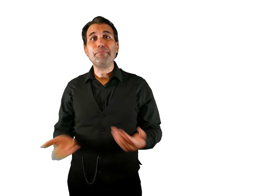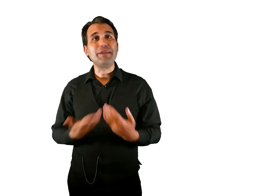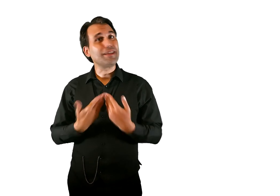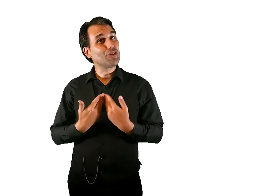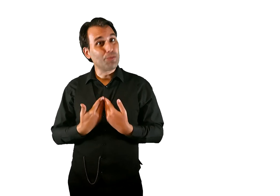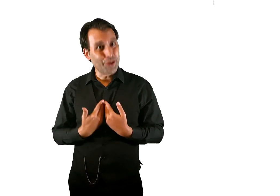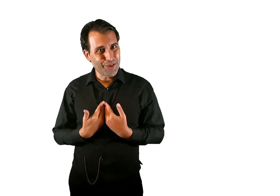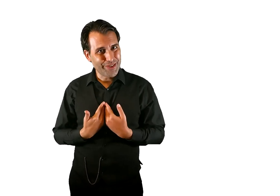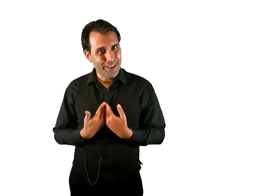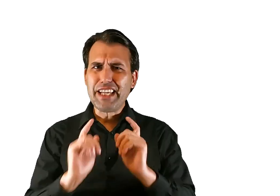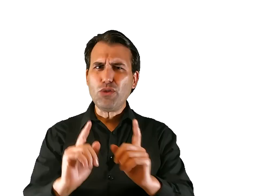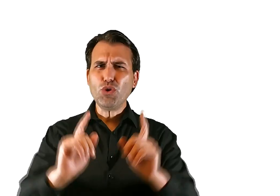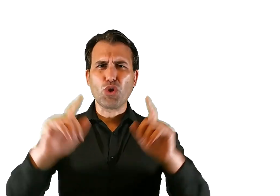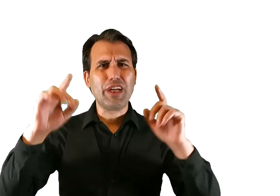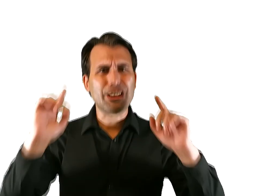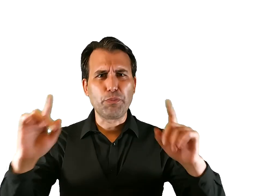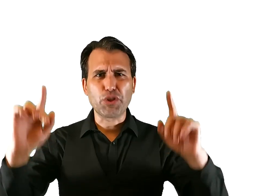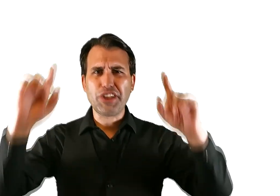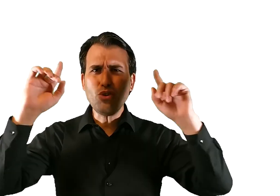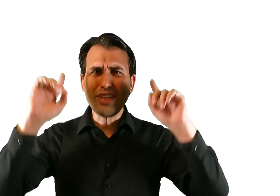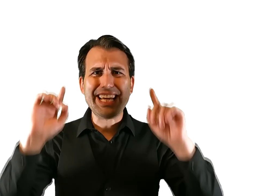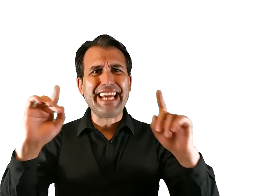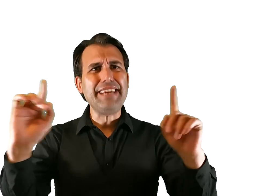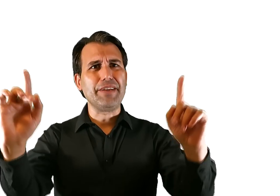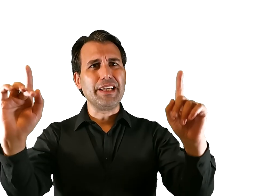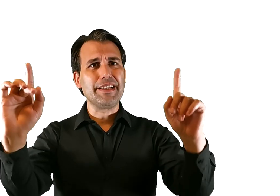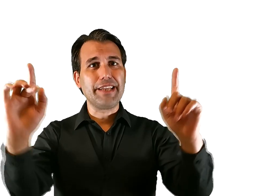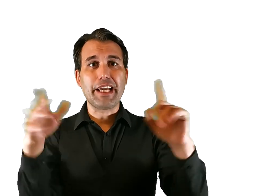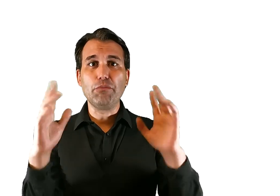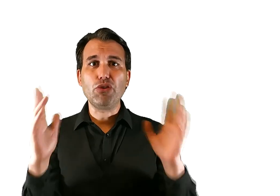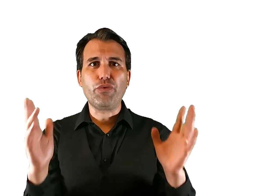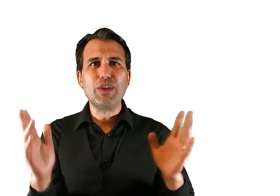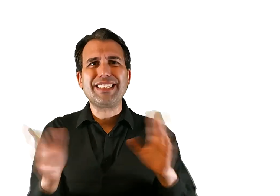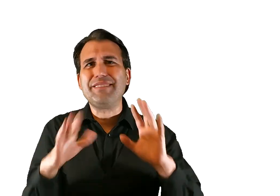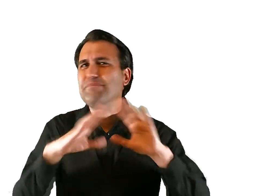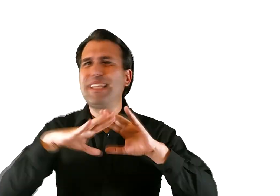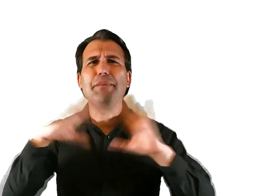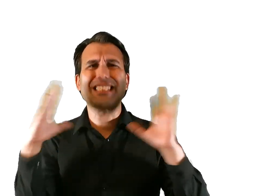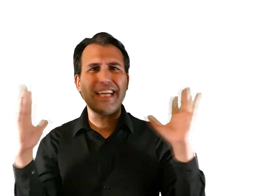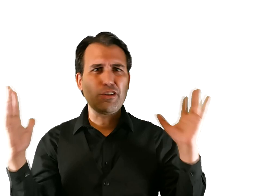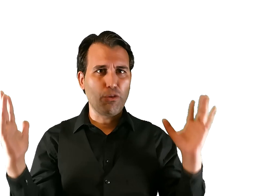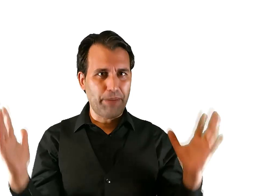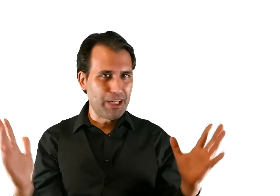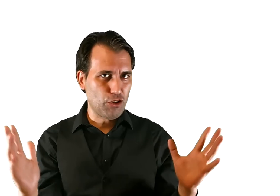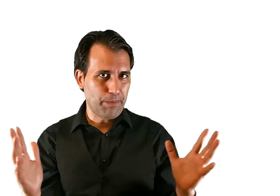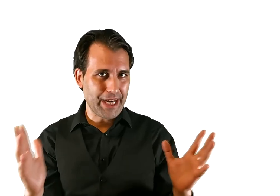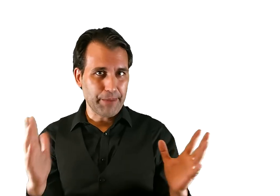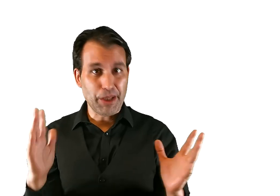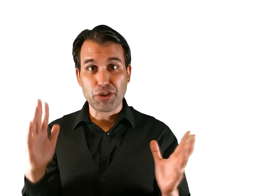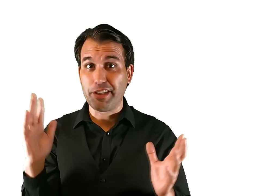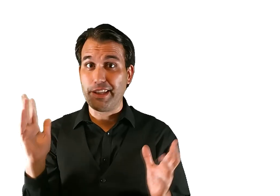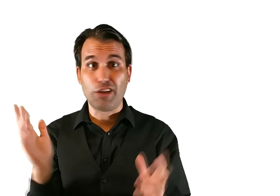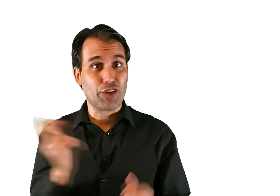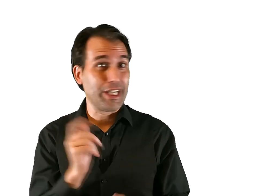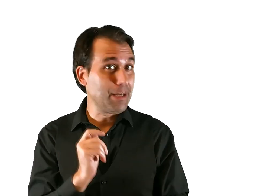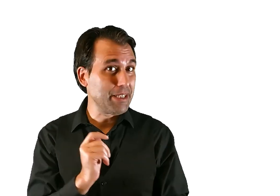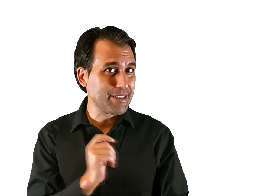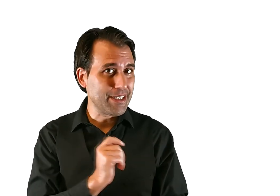tan bien como yo. E incluso en la suposición creíble de que el mundo fuese demasiado complejo para que podamos entenderlo realmente,